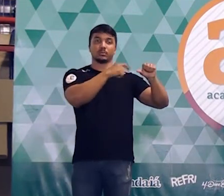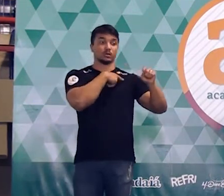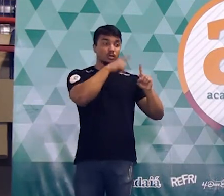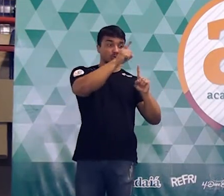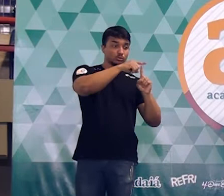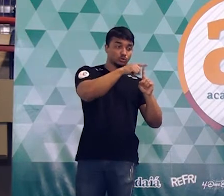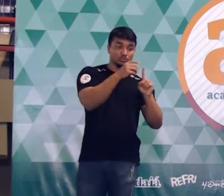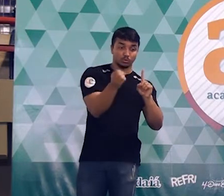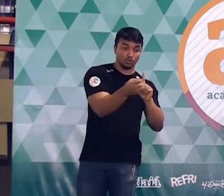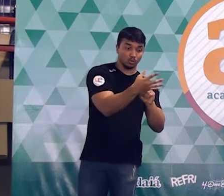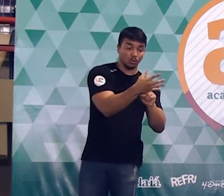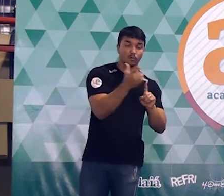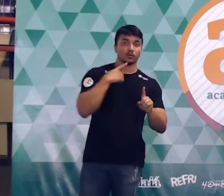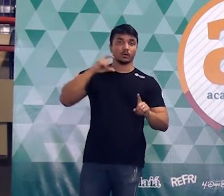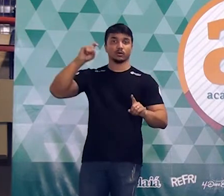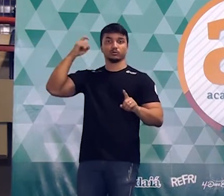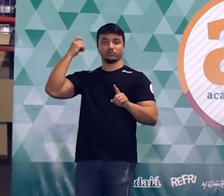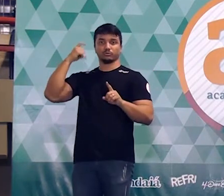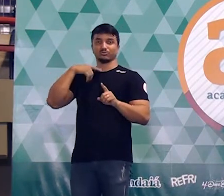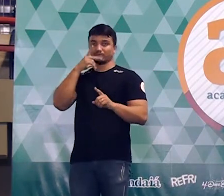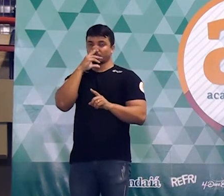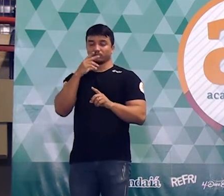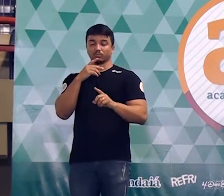modelo antigo. O modelo novo tem uma área,